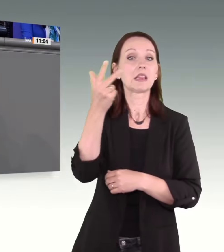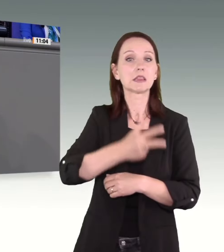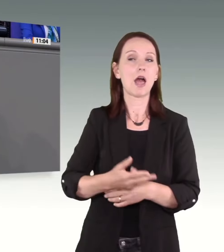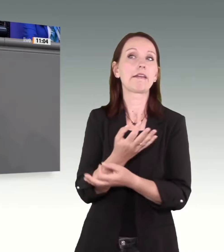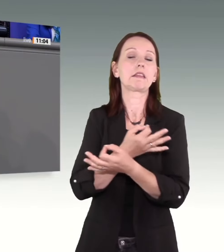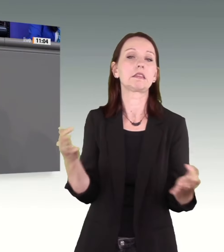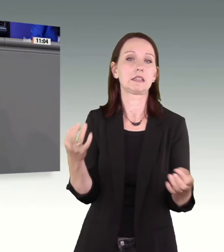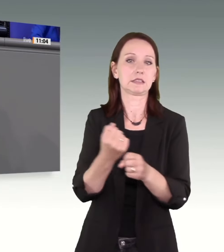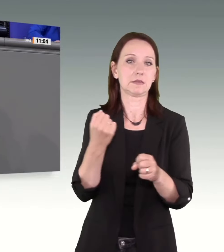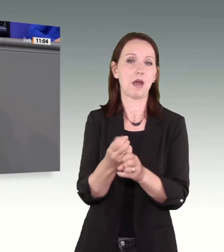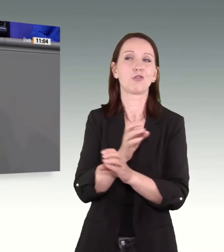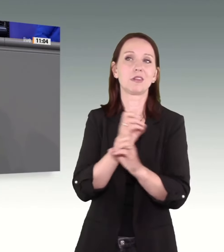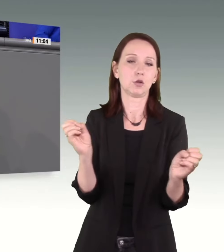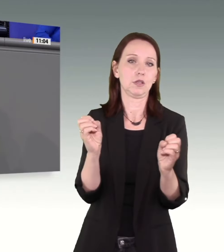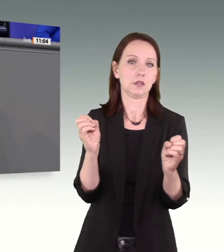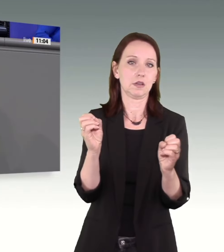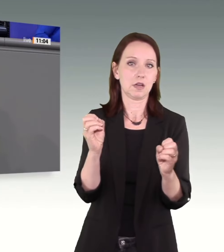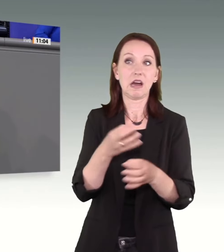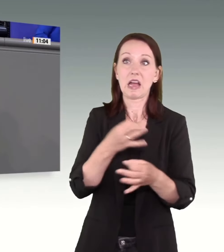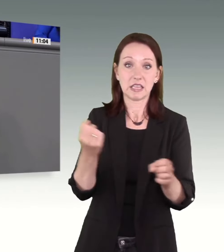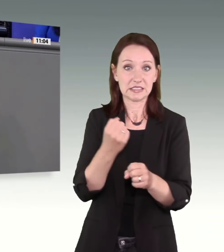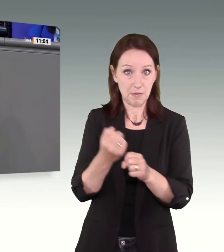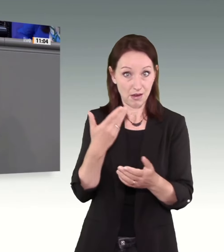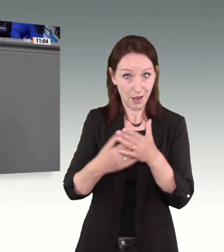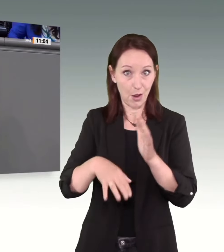nichts getan, und nichts tun ist keine Lösung.